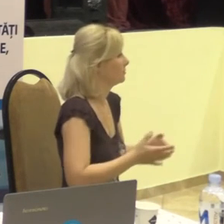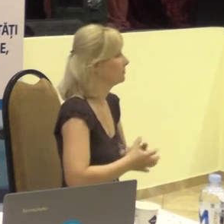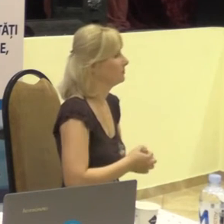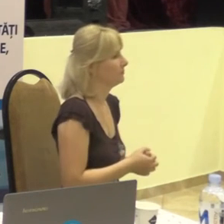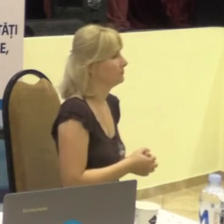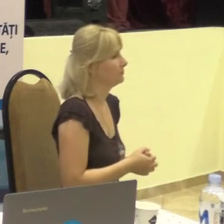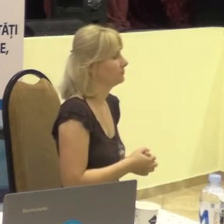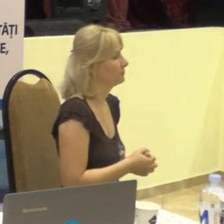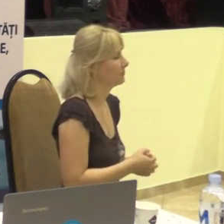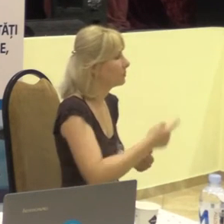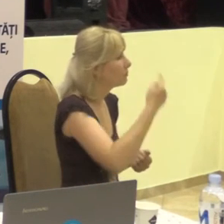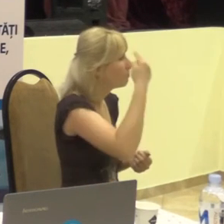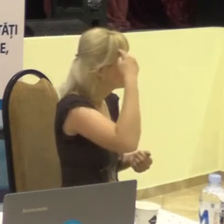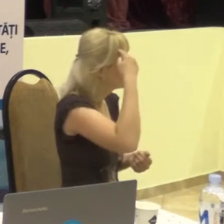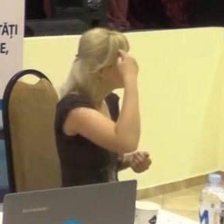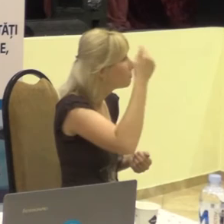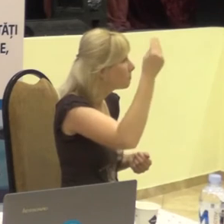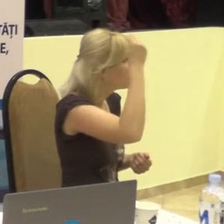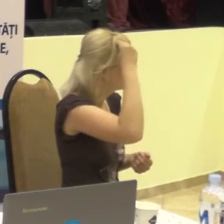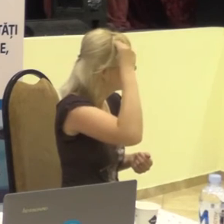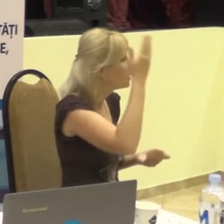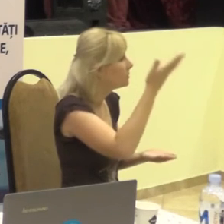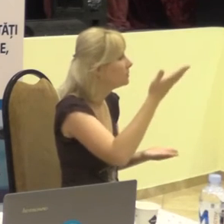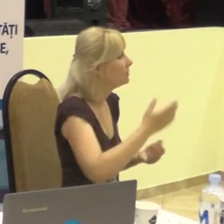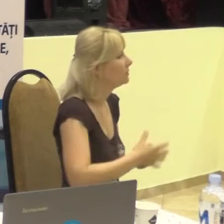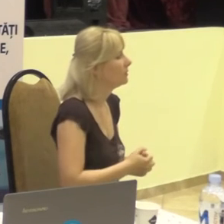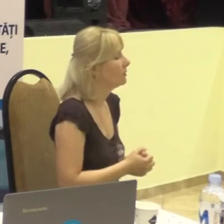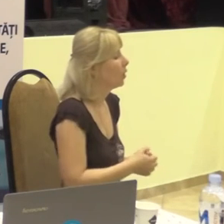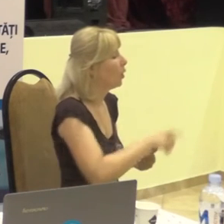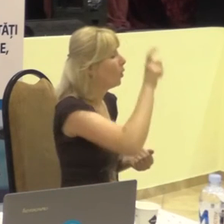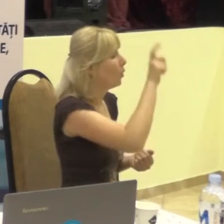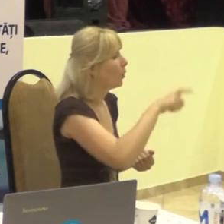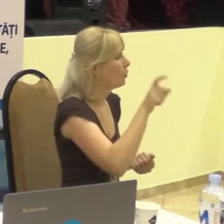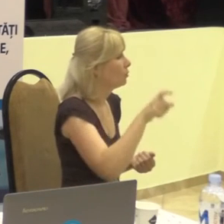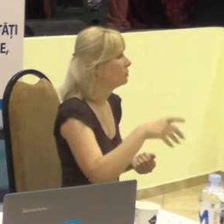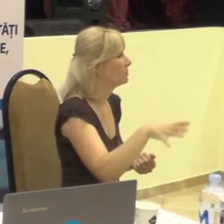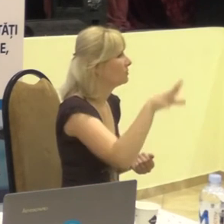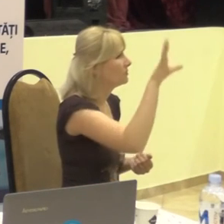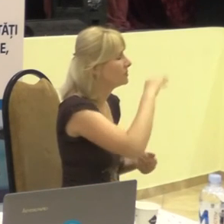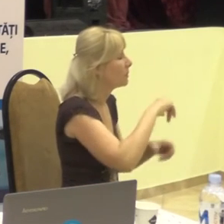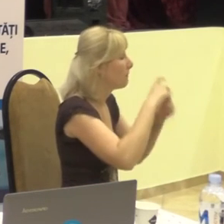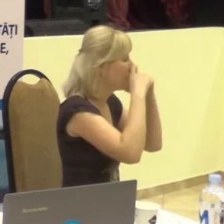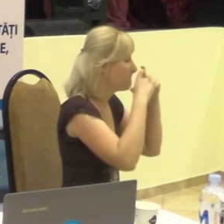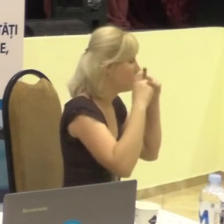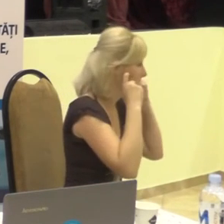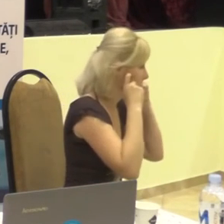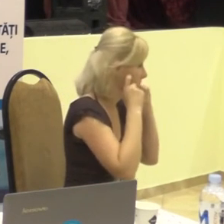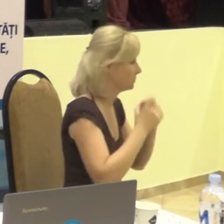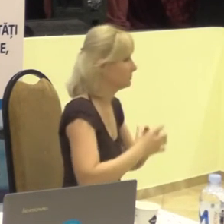Vă imaginați, persoanele toate erau cu mască.